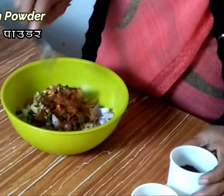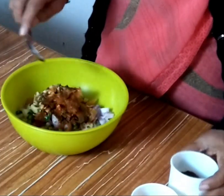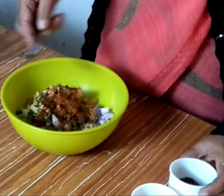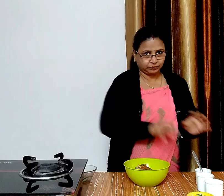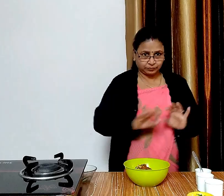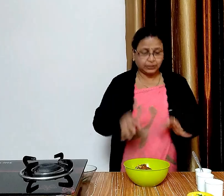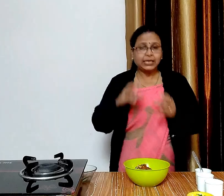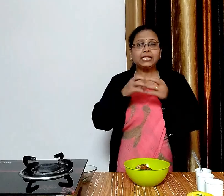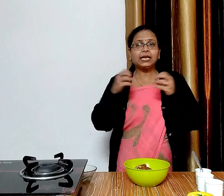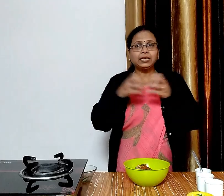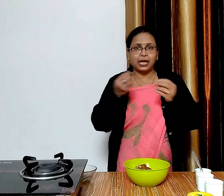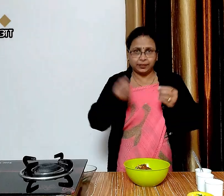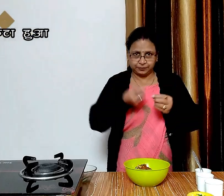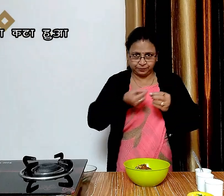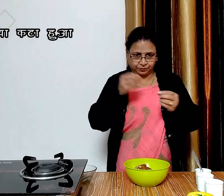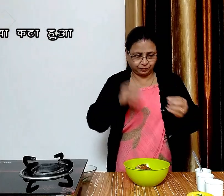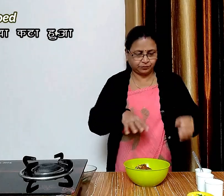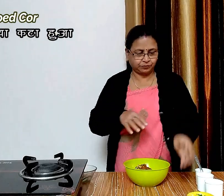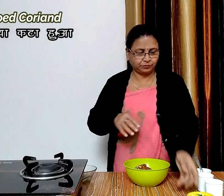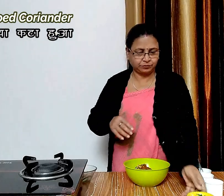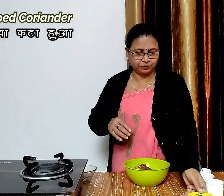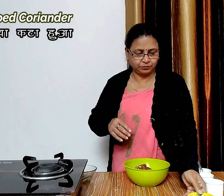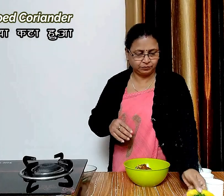दो बड़े चमच बारीक कटा हुआ हरा धनिया